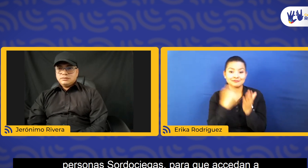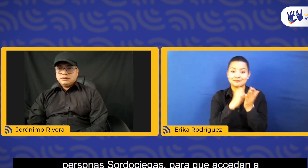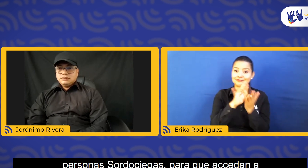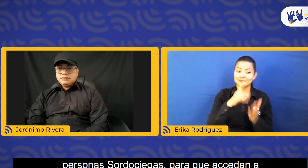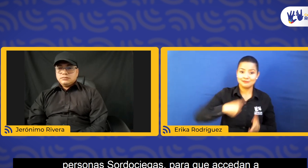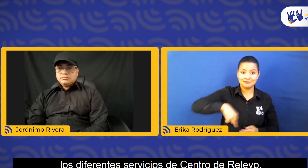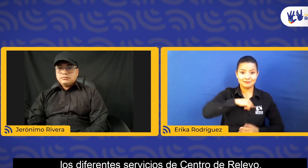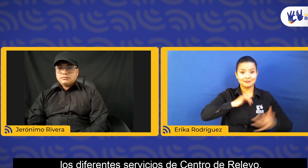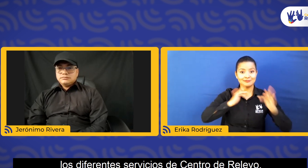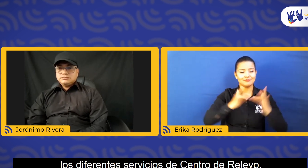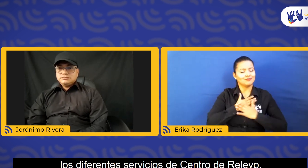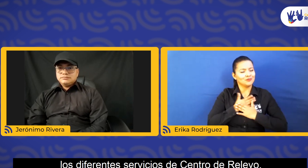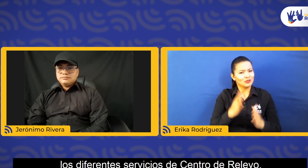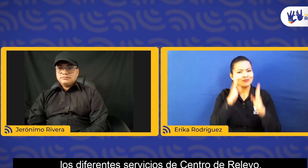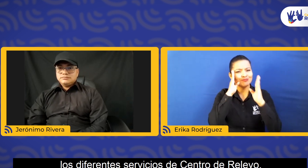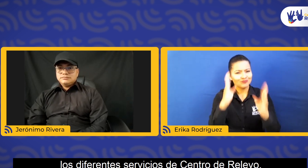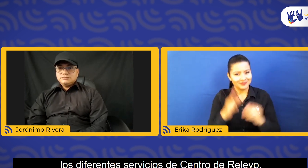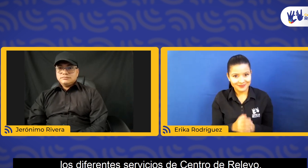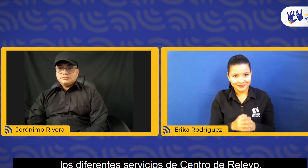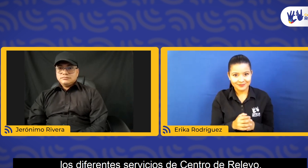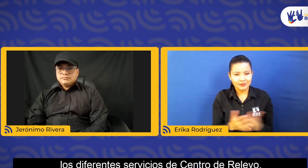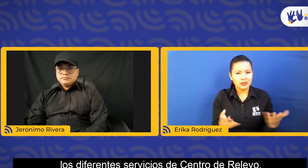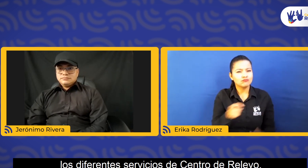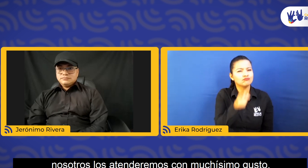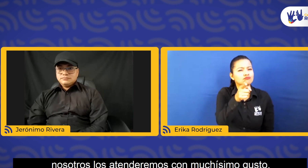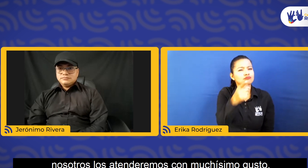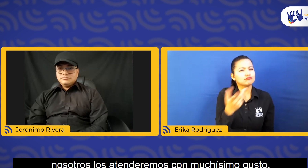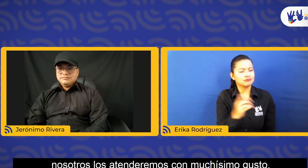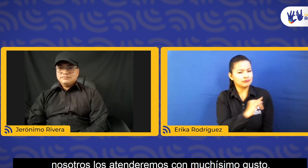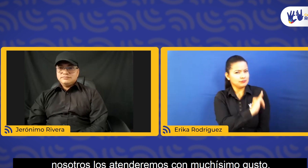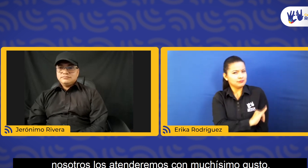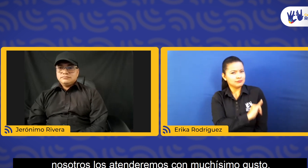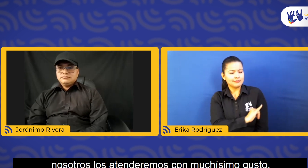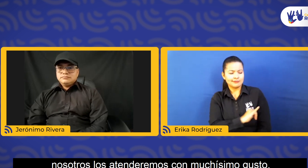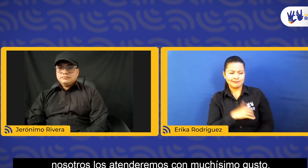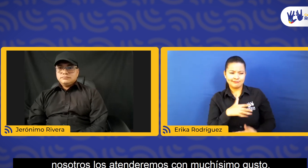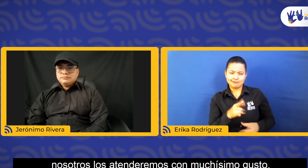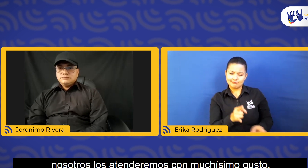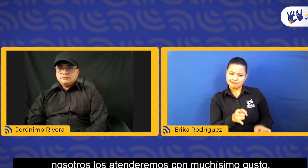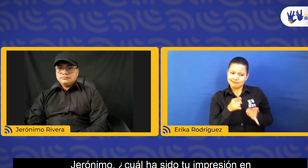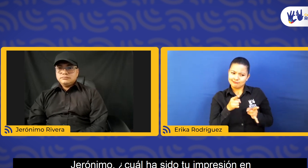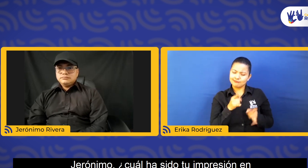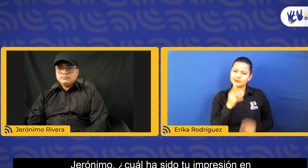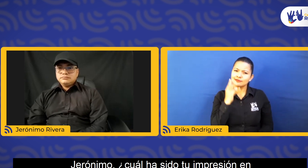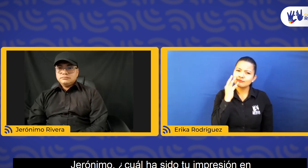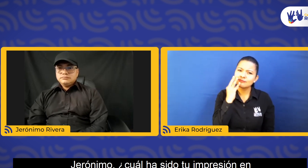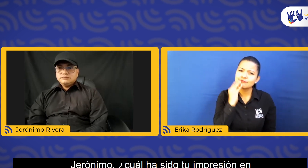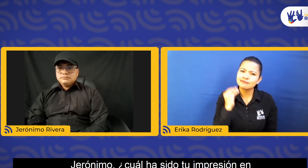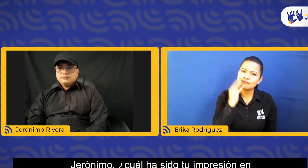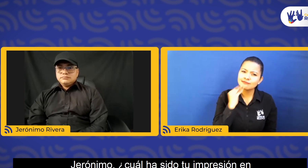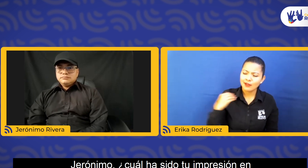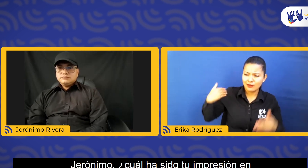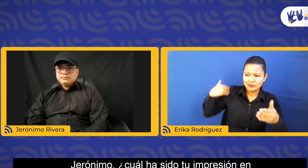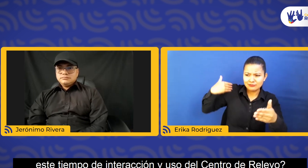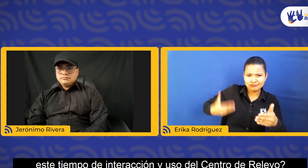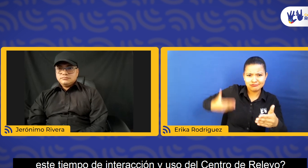para que accedan a los diferentes servicios de centro de relevo. Nosotros los atenderemos con muchísimo gusto. Jerónimo, ¿cuál ha sido